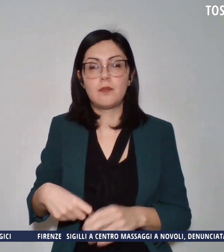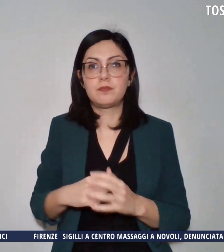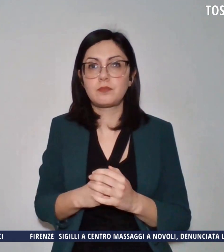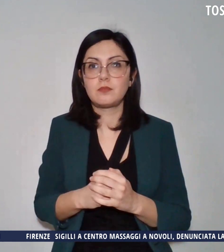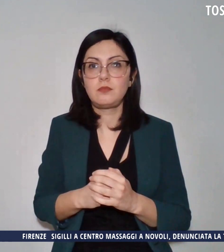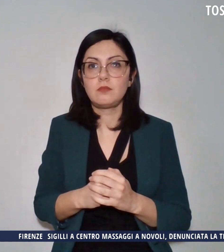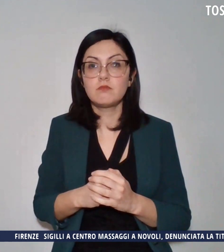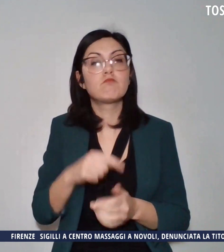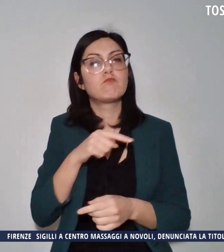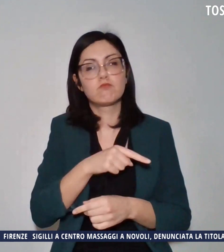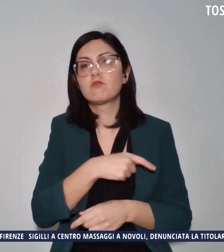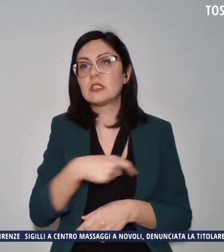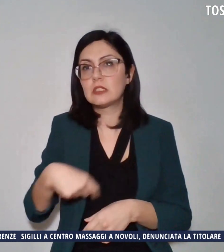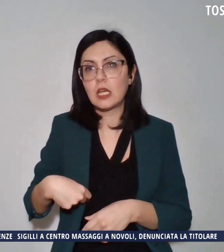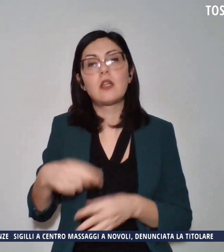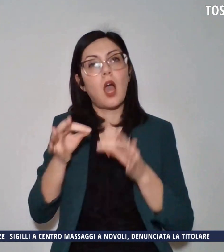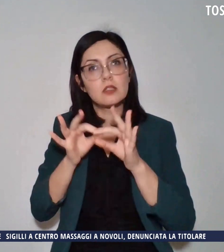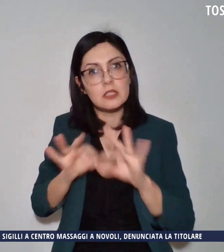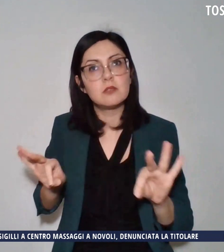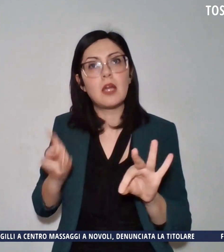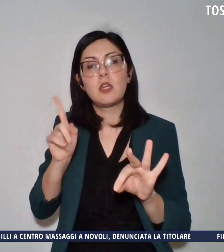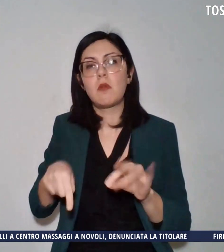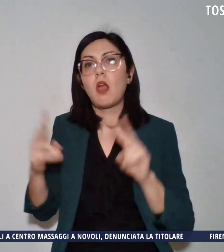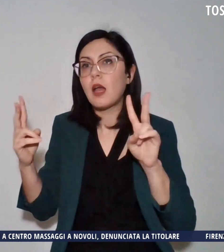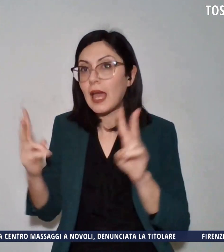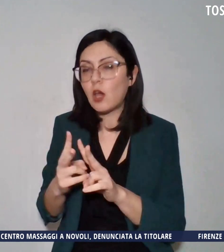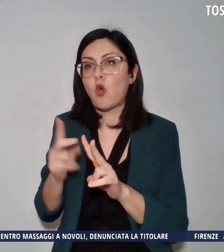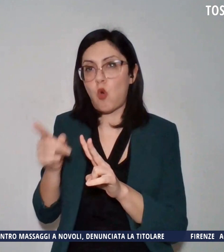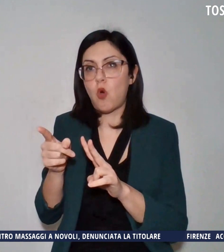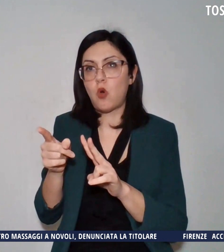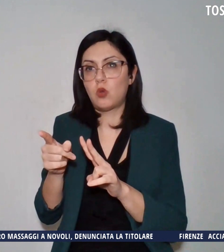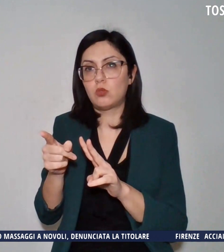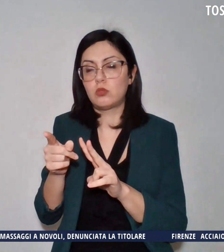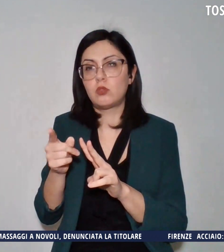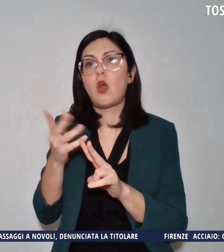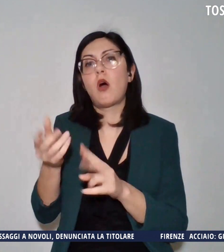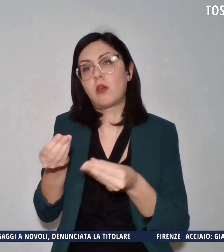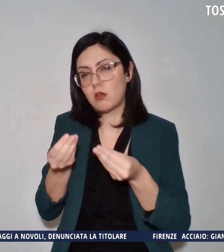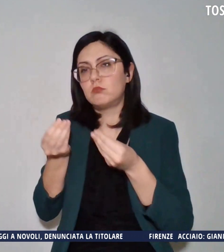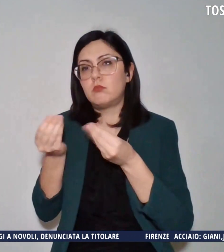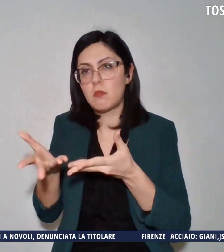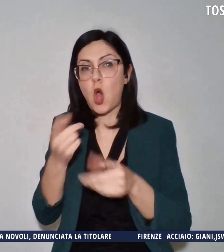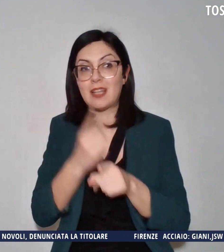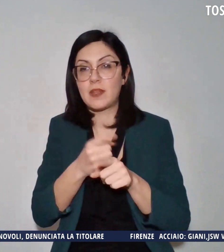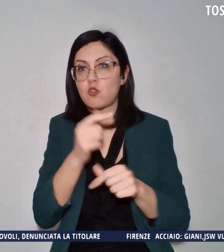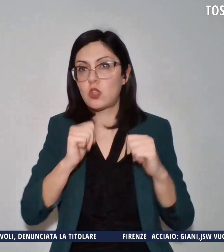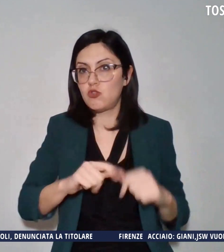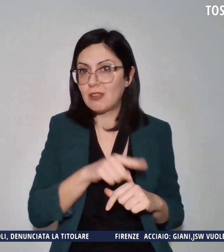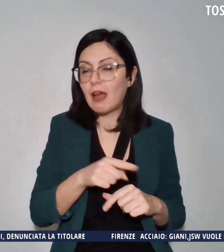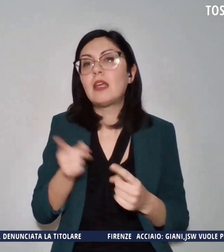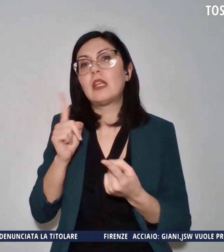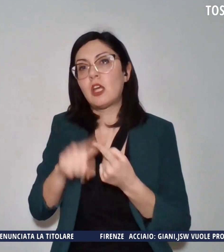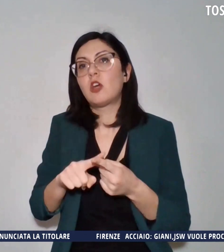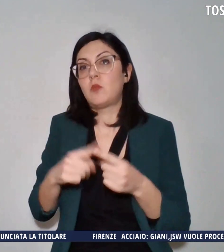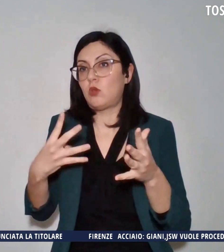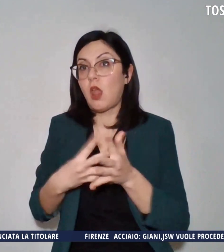è resa disponibile anche ad un incontro per portare le esigenze dei cittadini e i forti disagi dalla